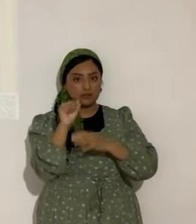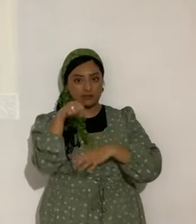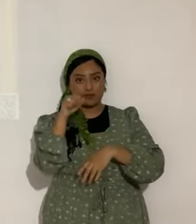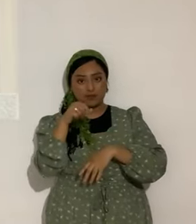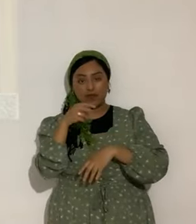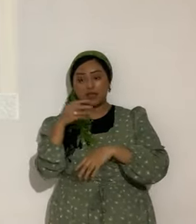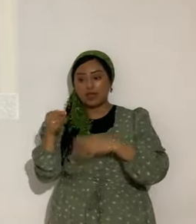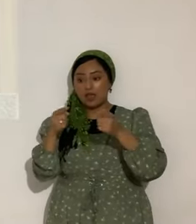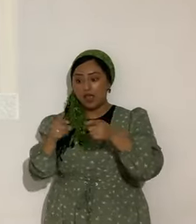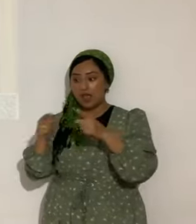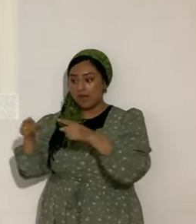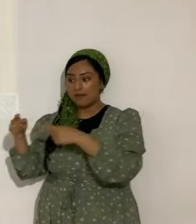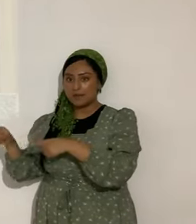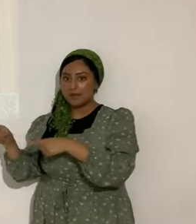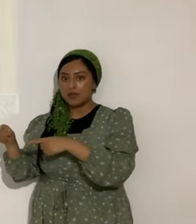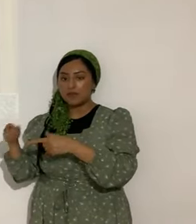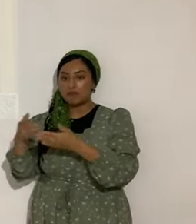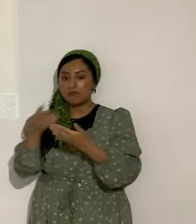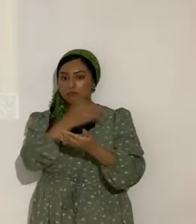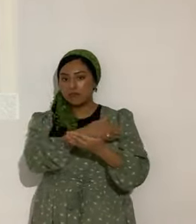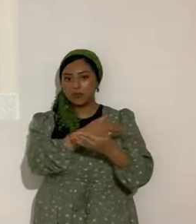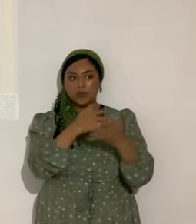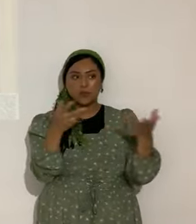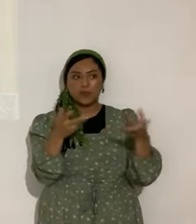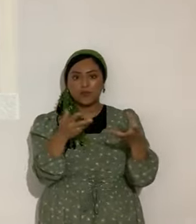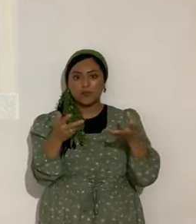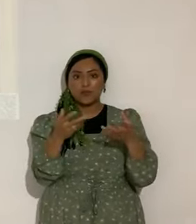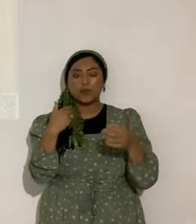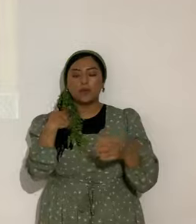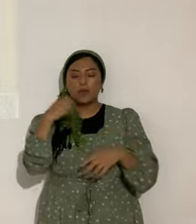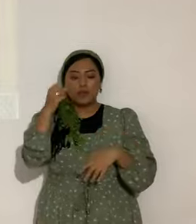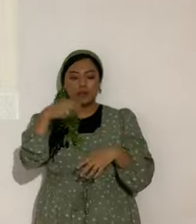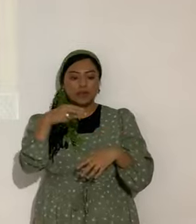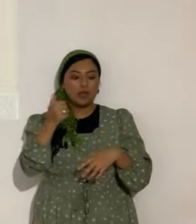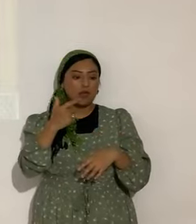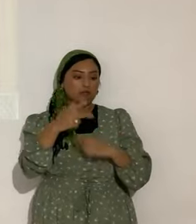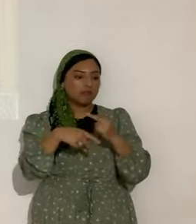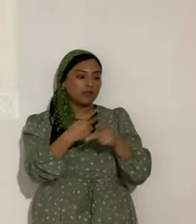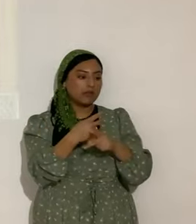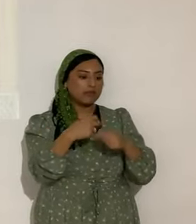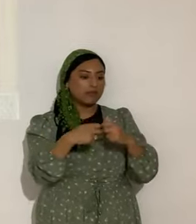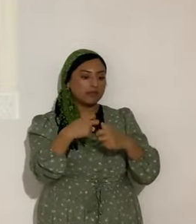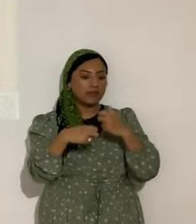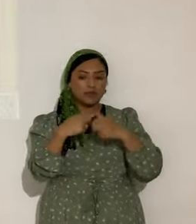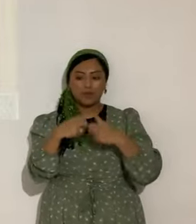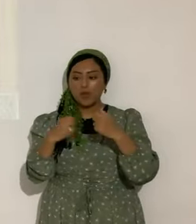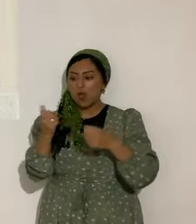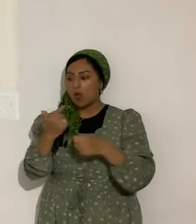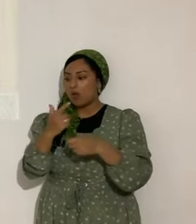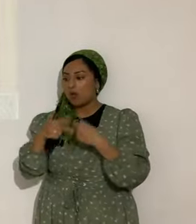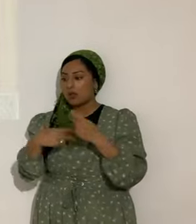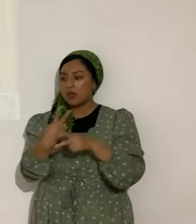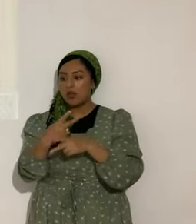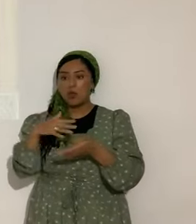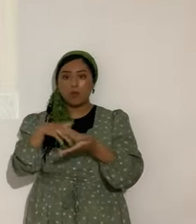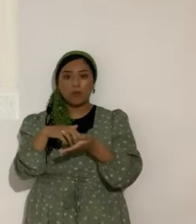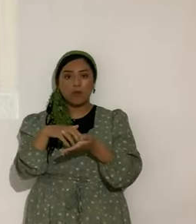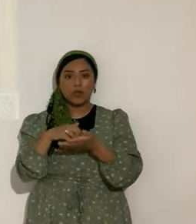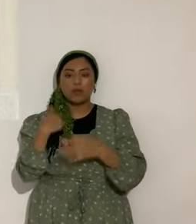sucede todo lo anterior. ¿Qué anterior? Que superamos todas las dificultades. Que toda la debilidad. La derrotamos. En el nombre